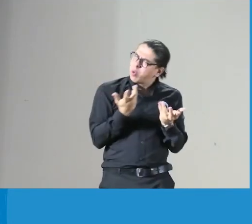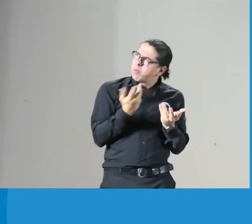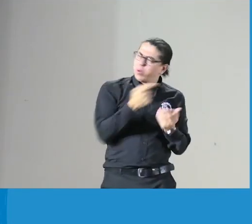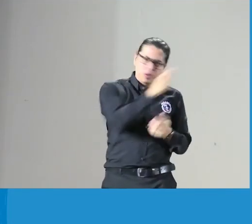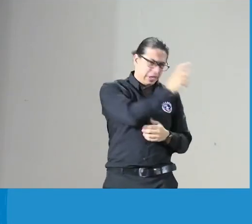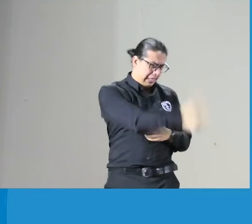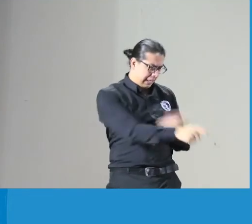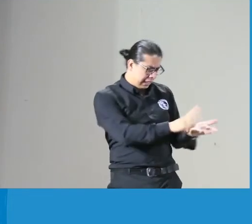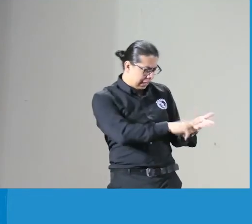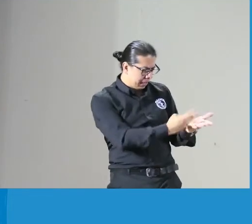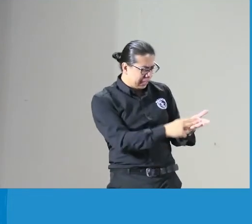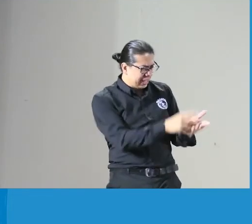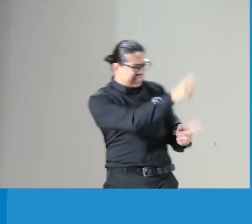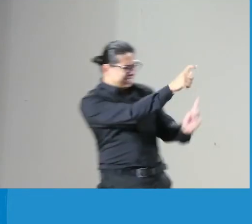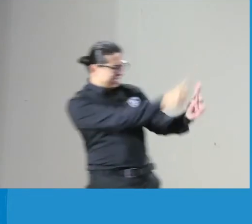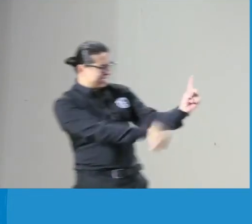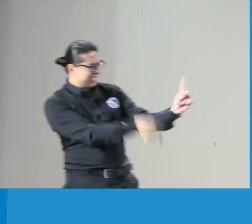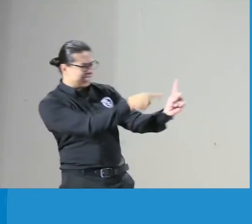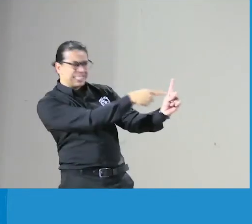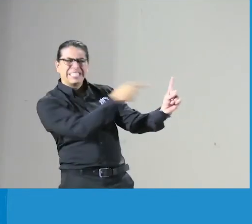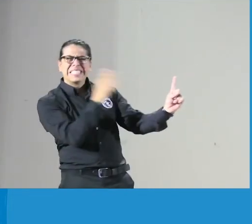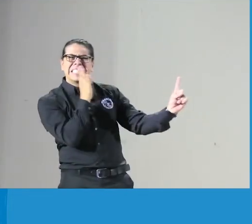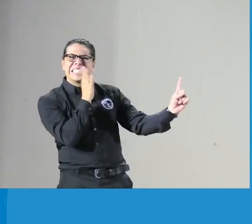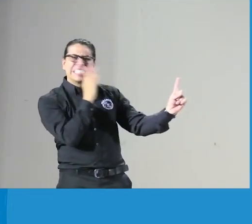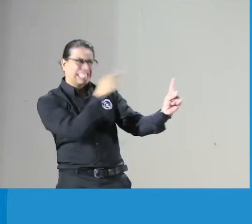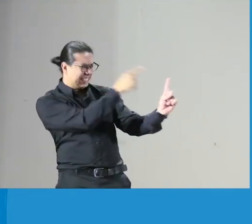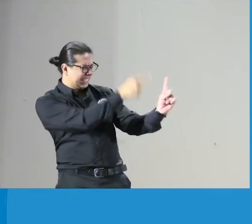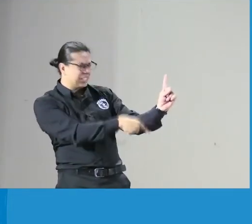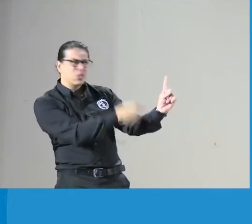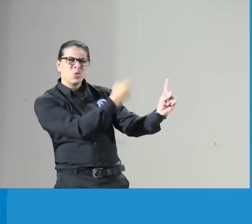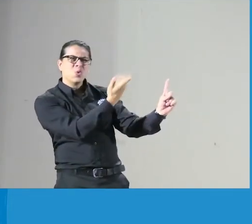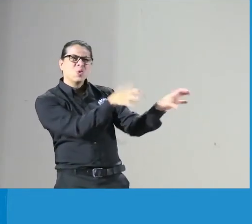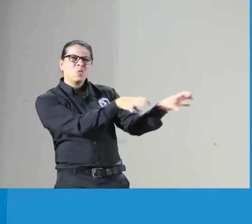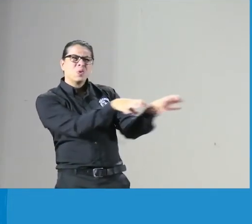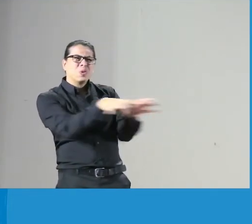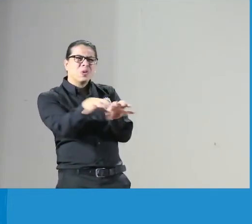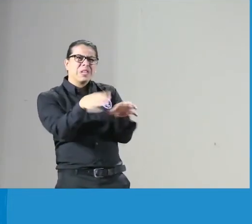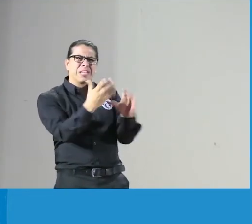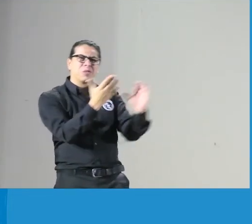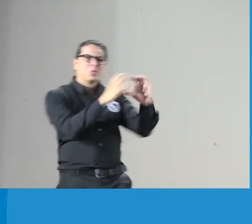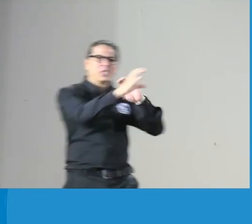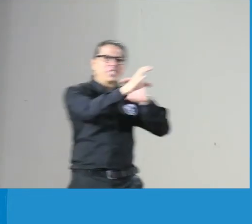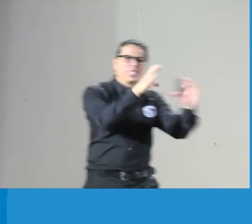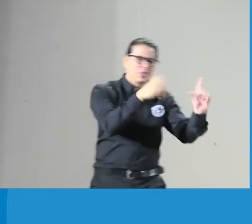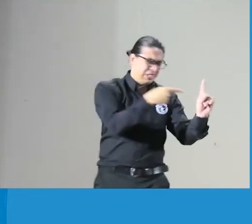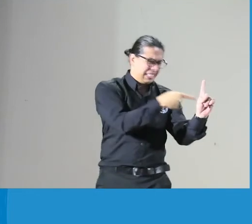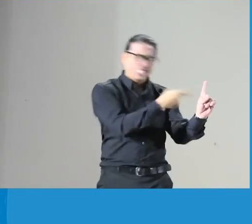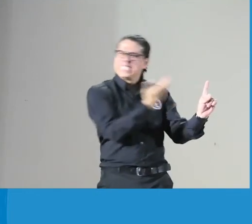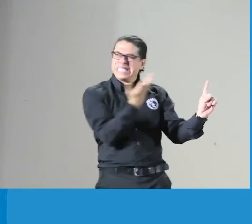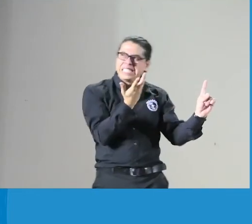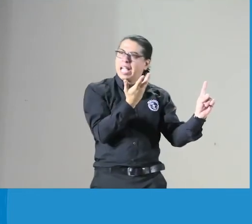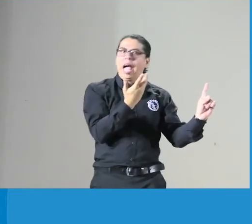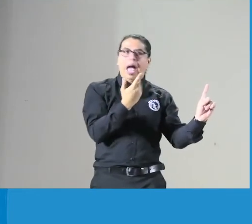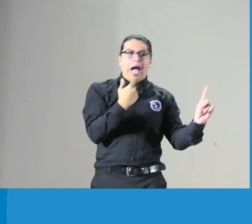qué era el código de ética quién era el intérprete qué era lo que hacía el intérprete cuál era su punto